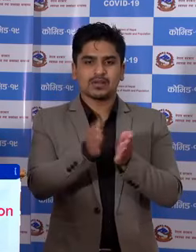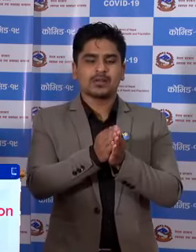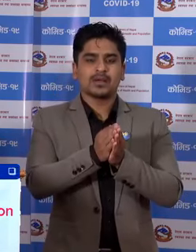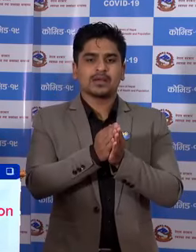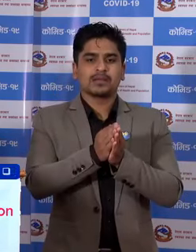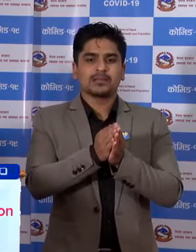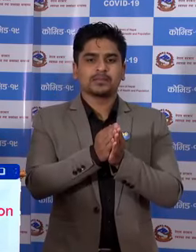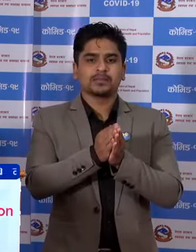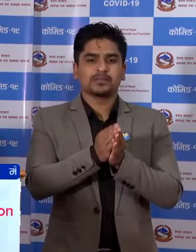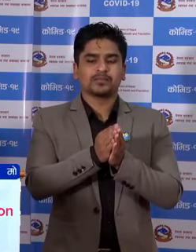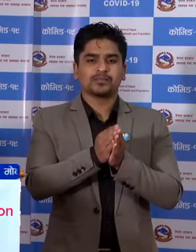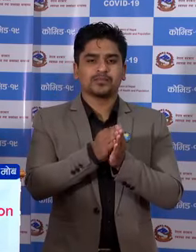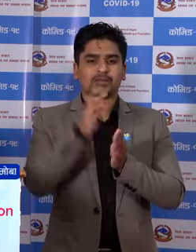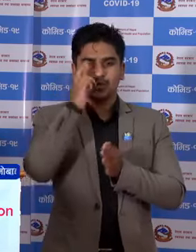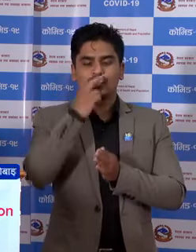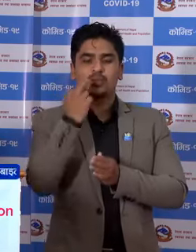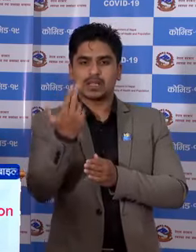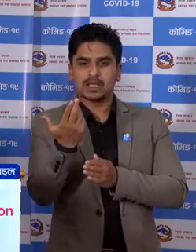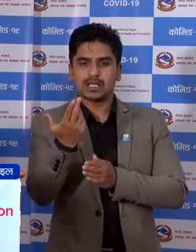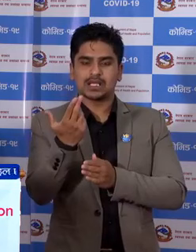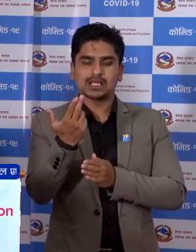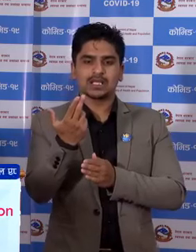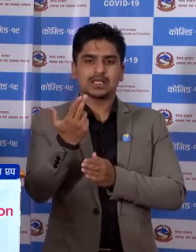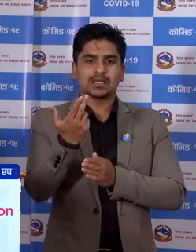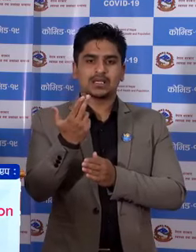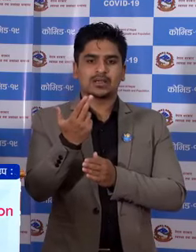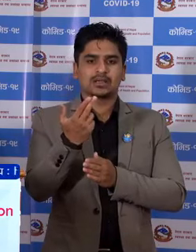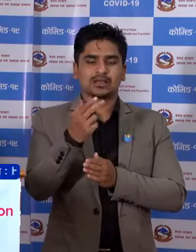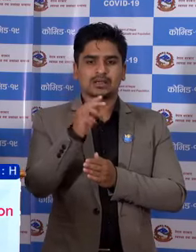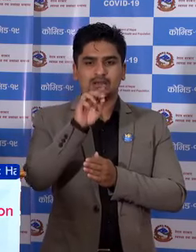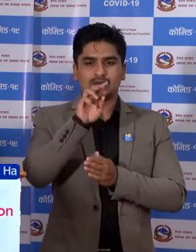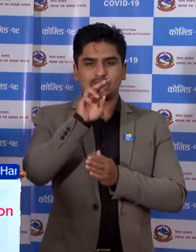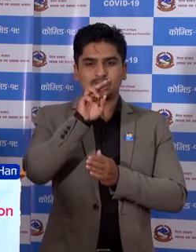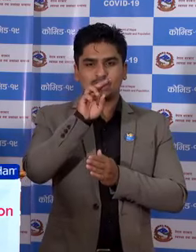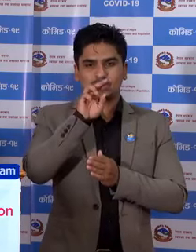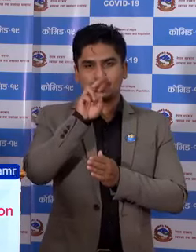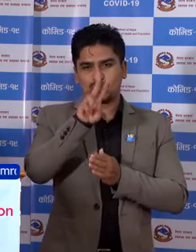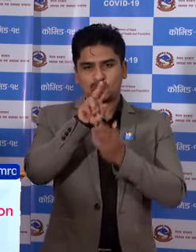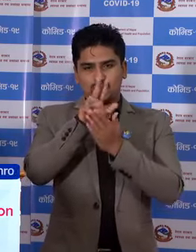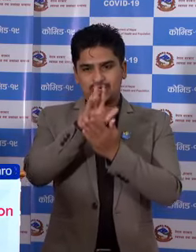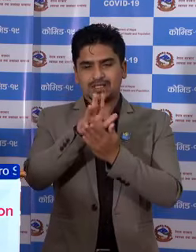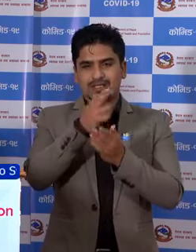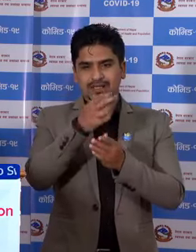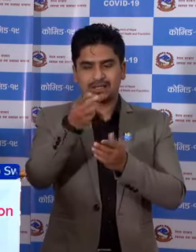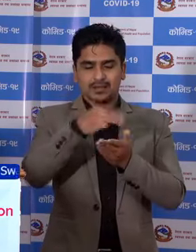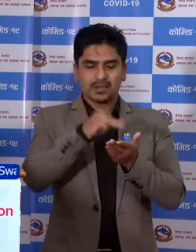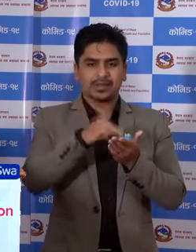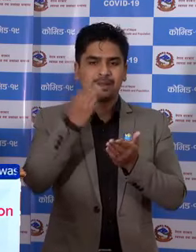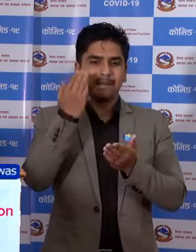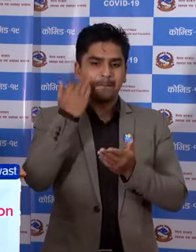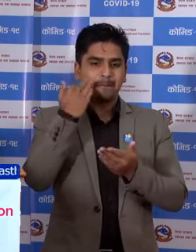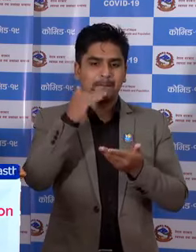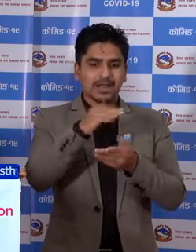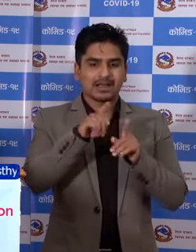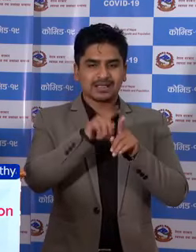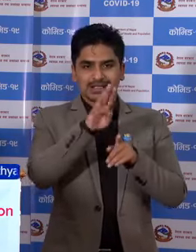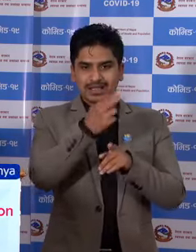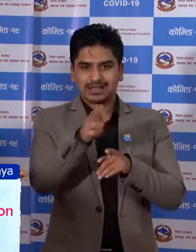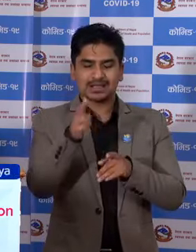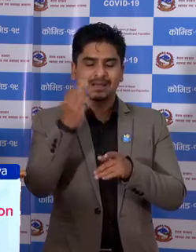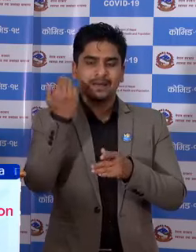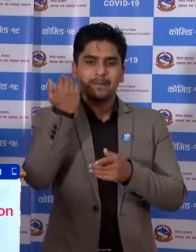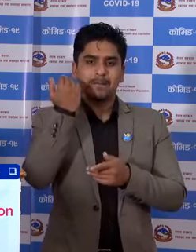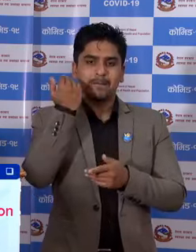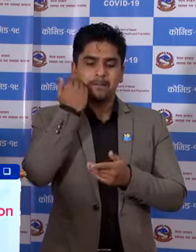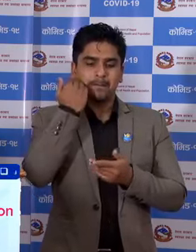रुपन्देही को 29 जना मद्दे बालिका 104 महिला रपालक 125